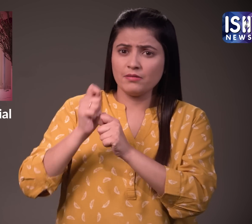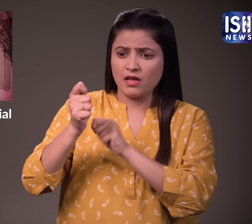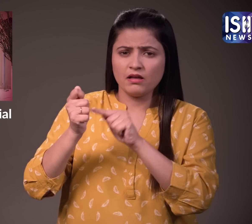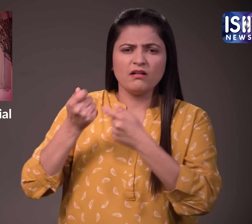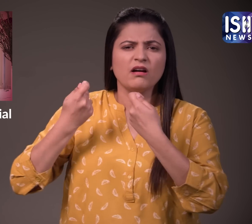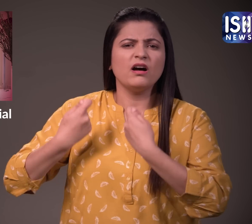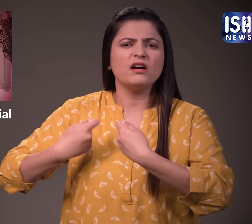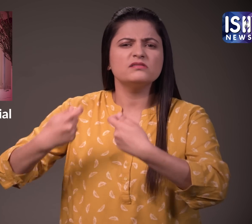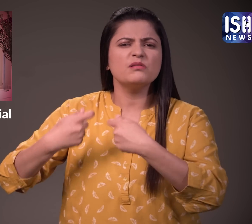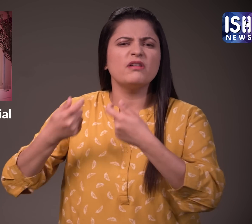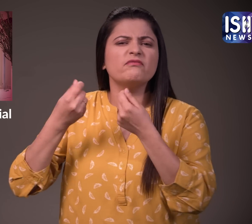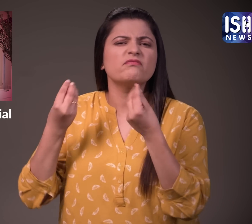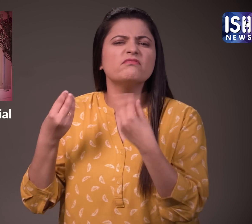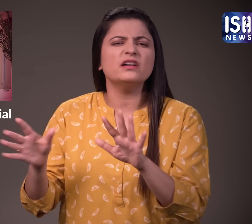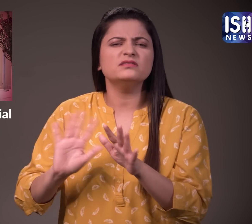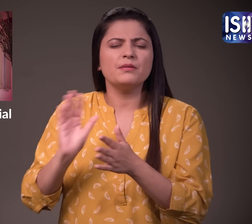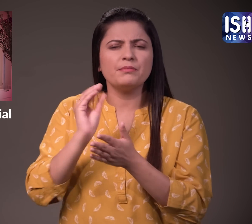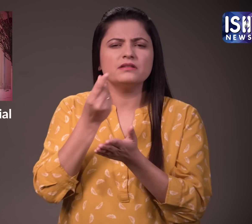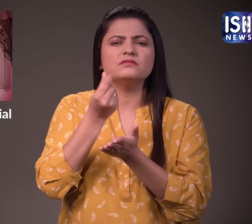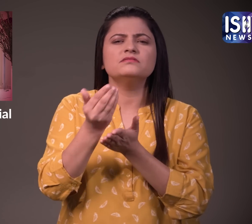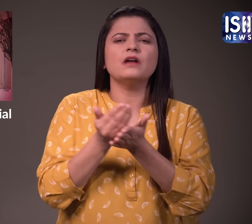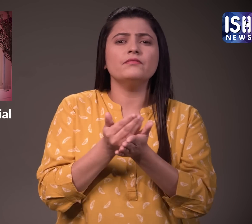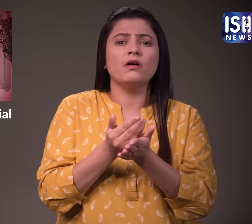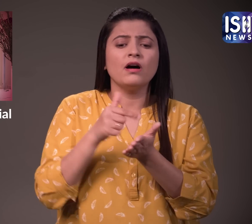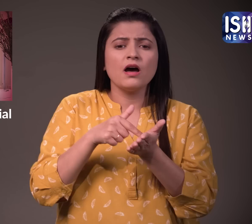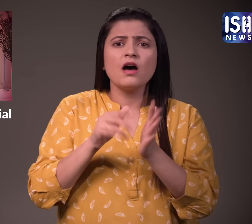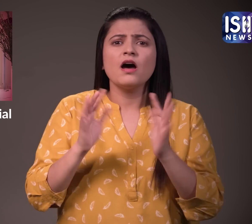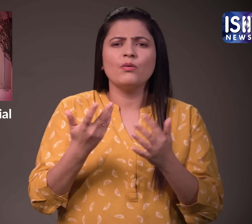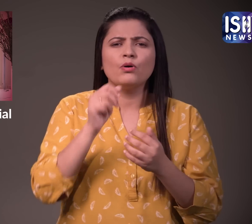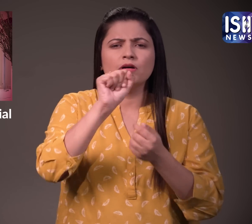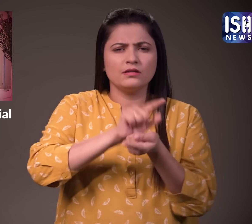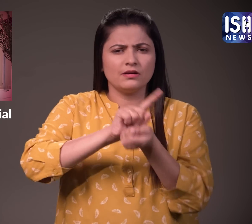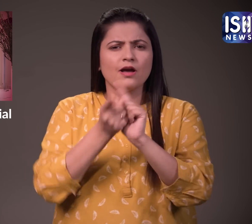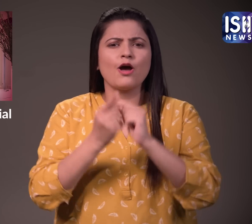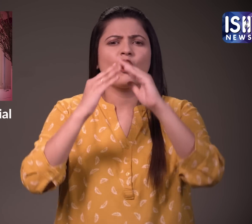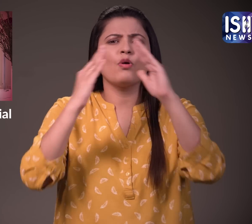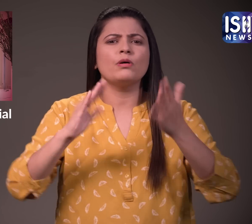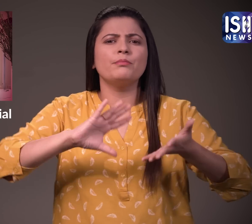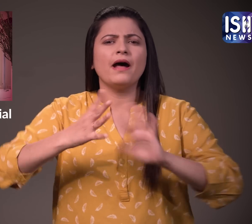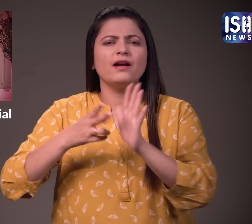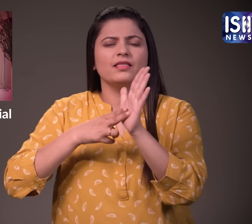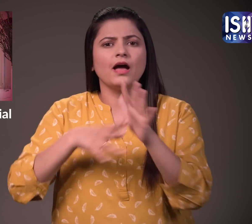पर ही प्राकृतिक रूप से अपनी तवचा की देखभार कर सकते हैं तो नियमेत रूप से इतना पैसा क्यों खर्च करें